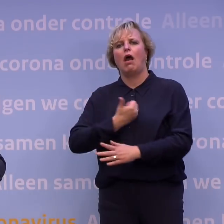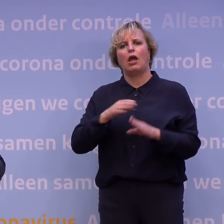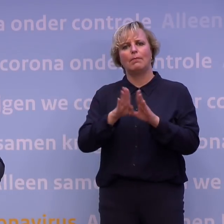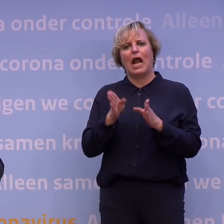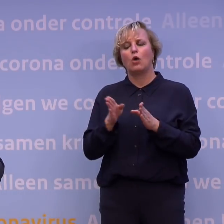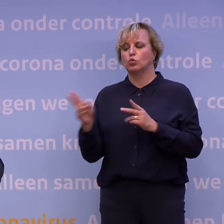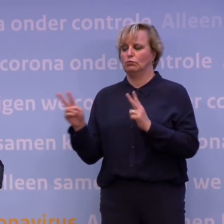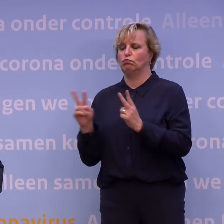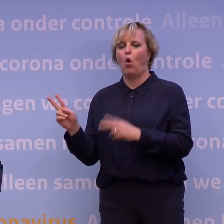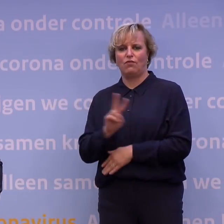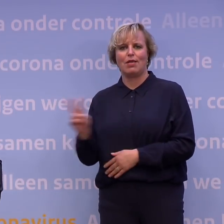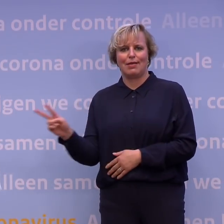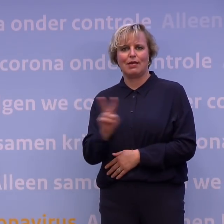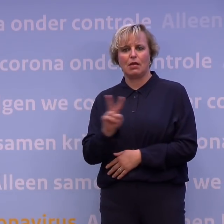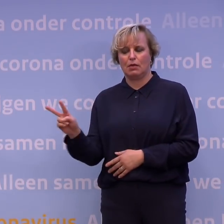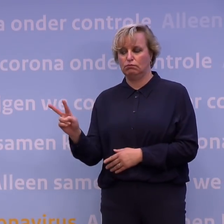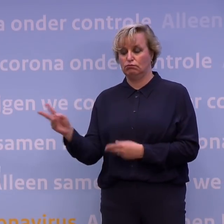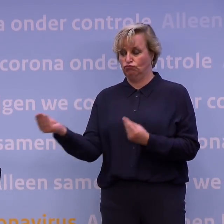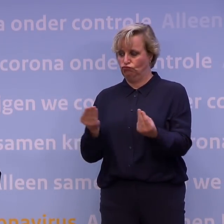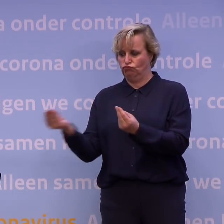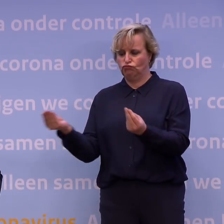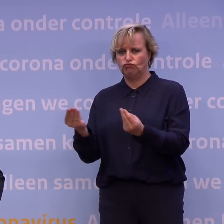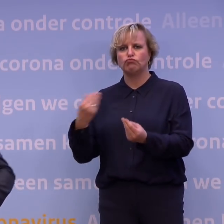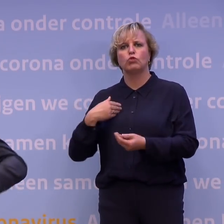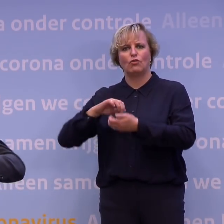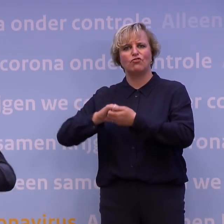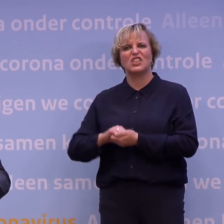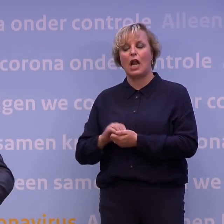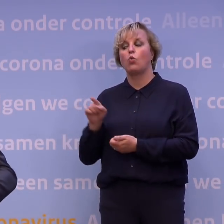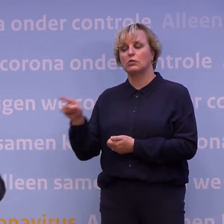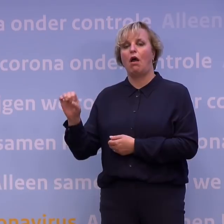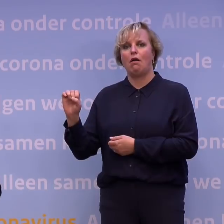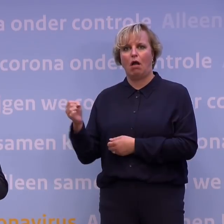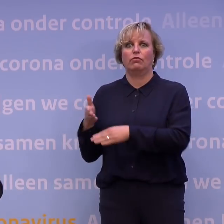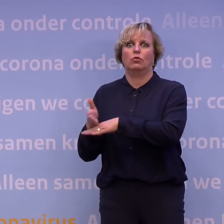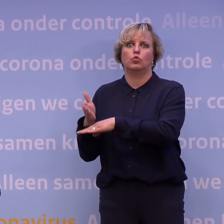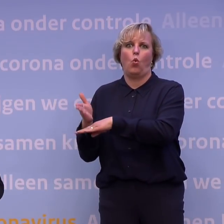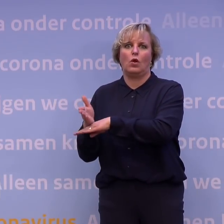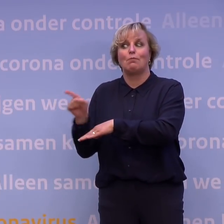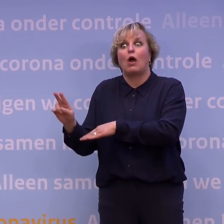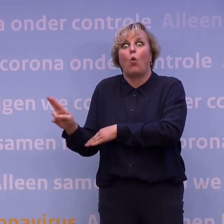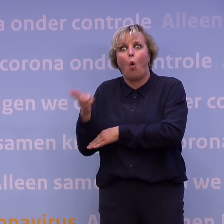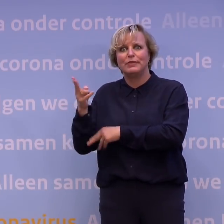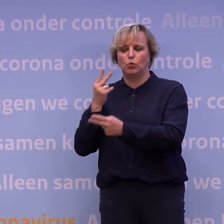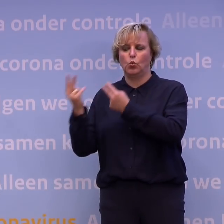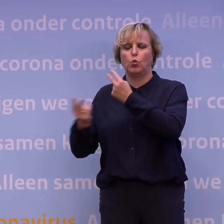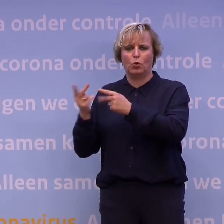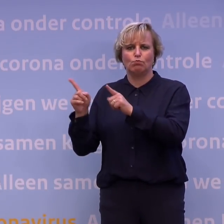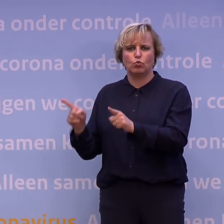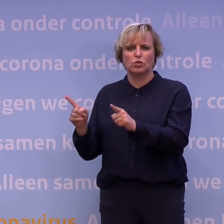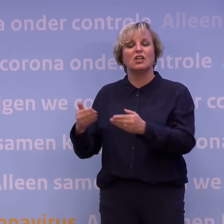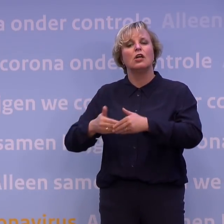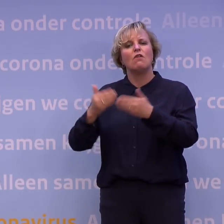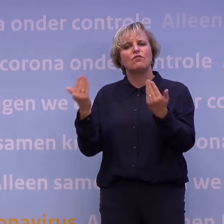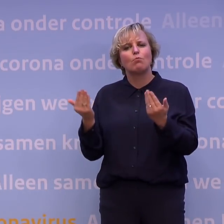En dat overleg geeft ons vertrouwen dat het daar kan, maar ook die zullen weer opnieuw met elkaar in gesprek moeten om opnieuw te kijken. Ik sprak vanmorgen Gert